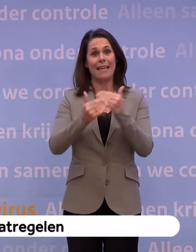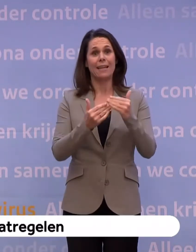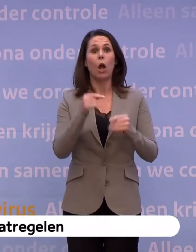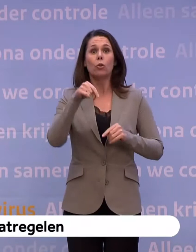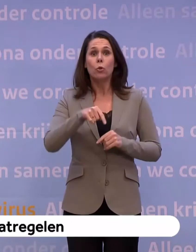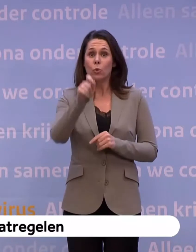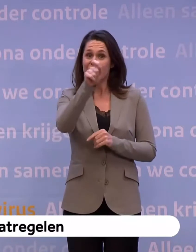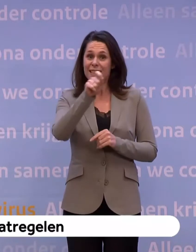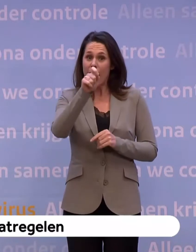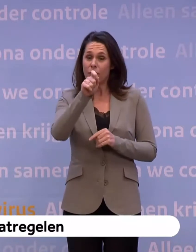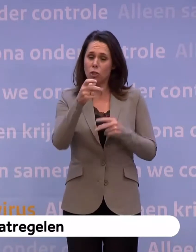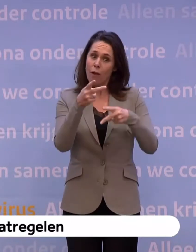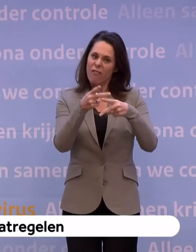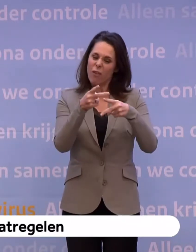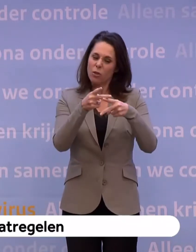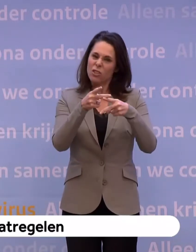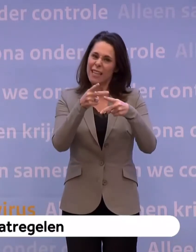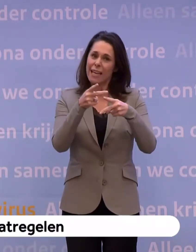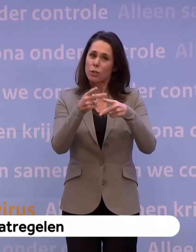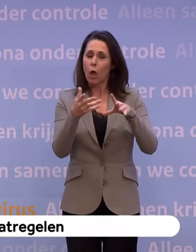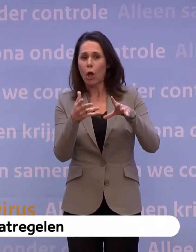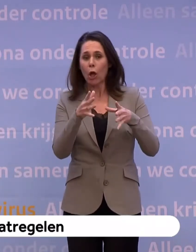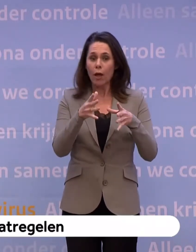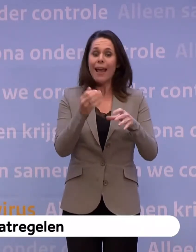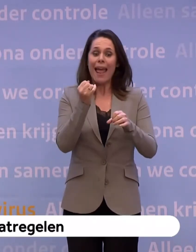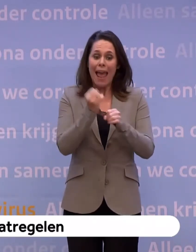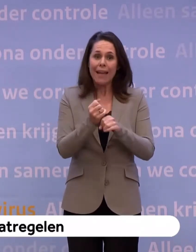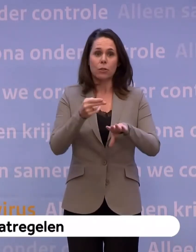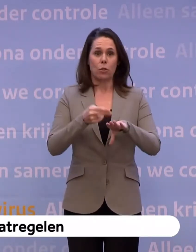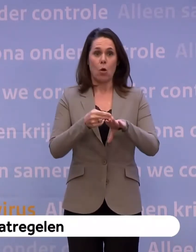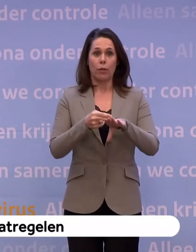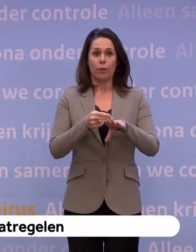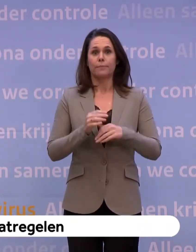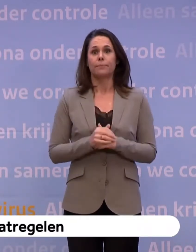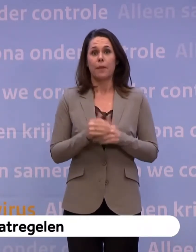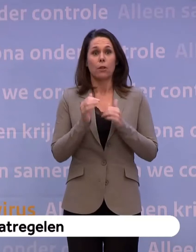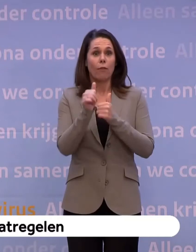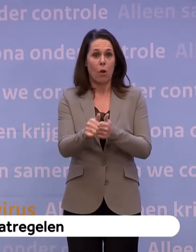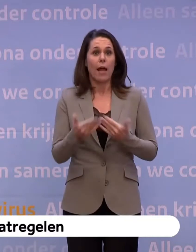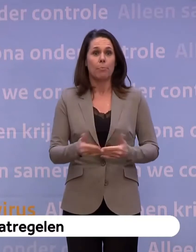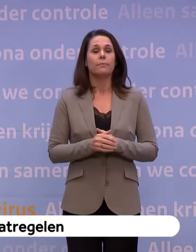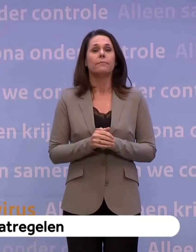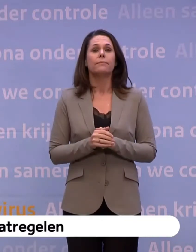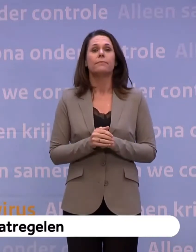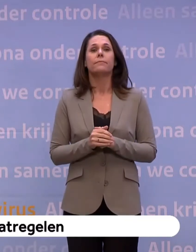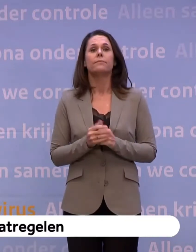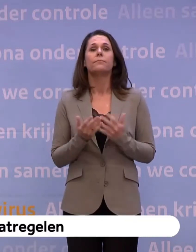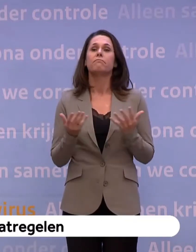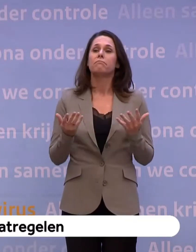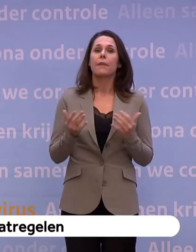voorzichtig zien dat het allemaal niet voor niets is. Het aantal besmettingen, het aantal